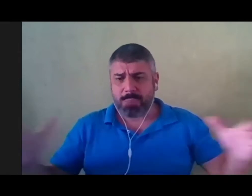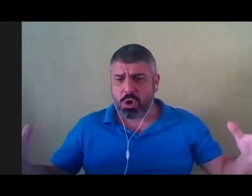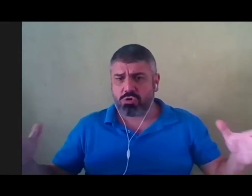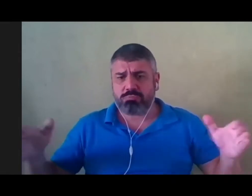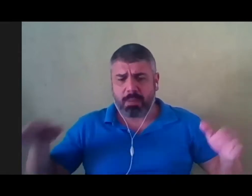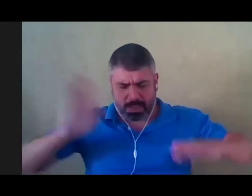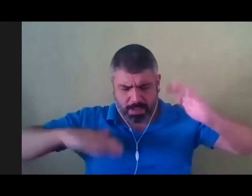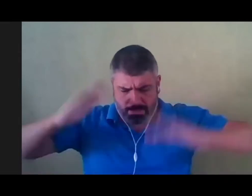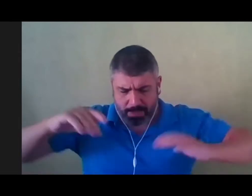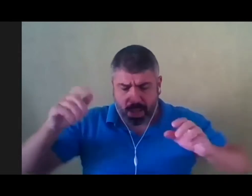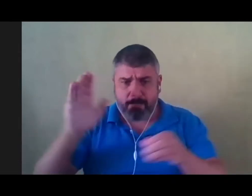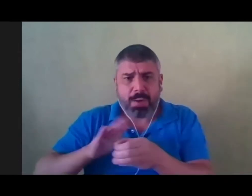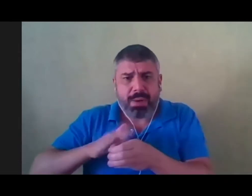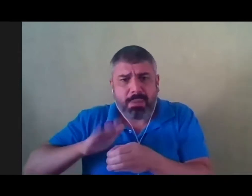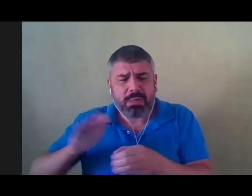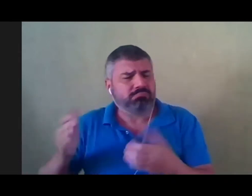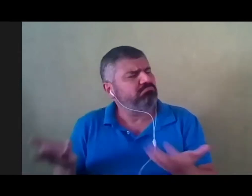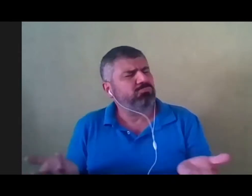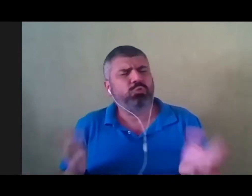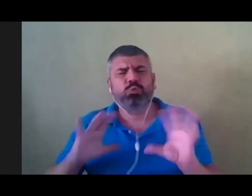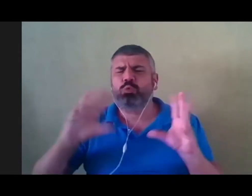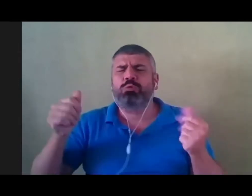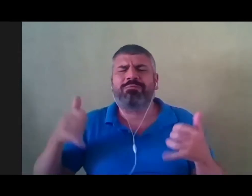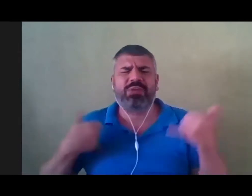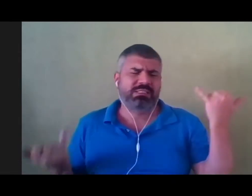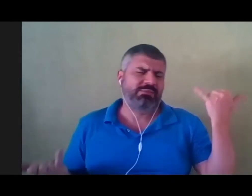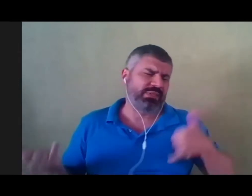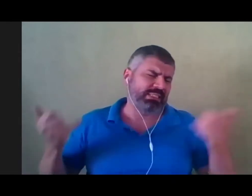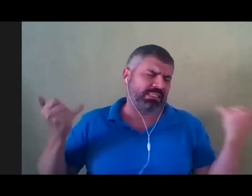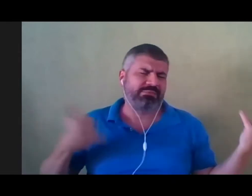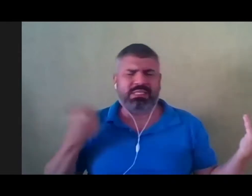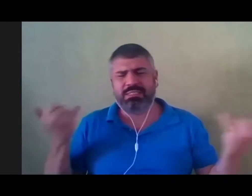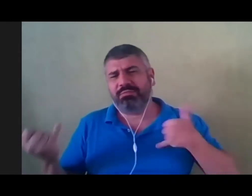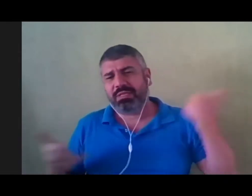festejos. E era festa pra tudo. Nascia uma criança.